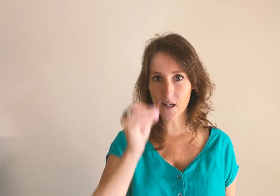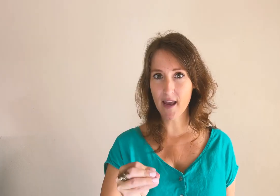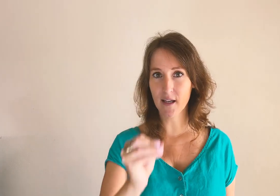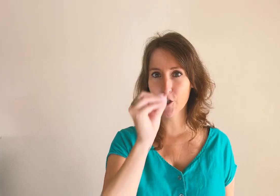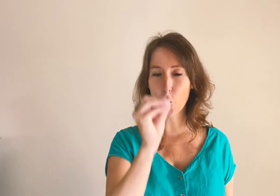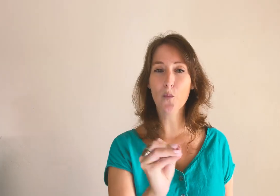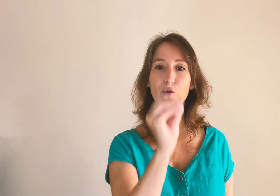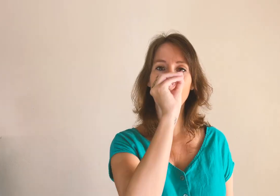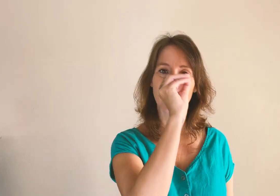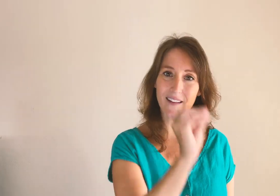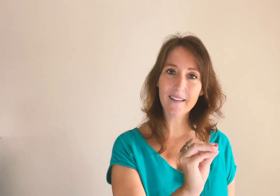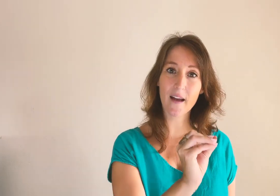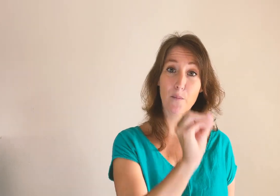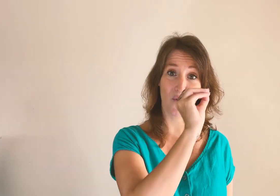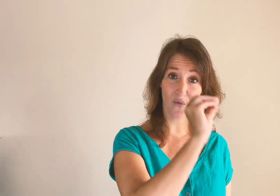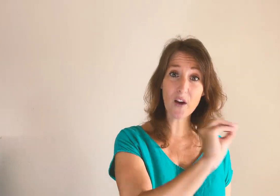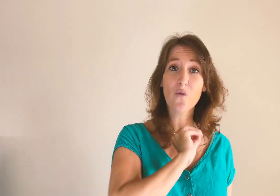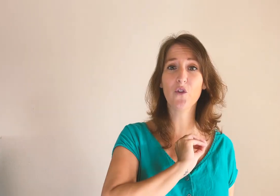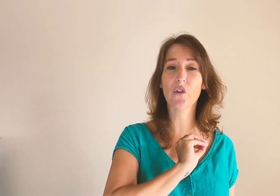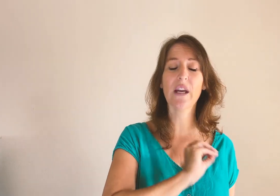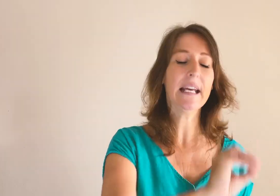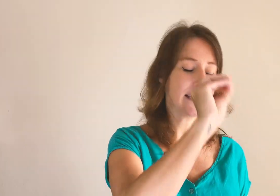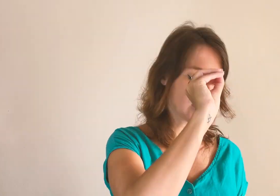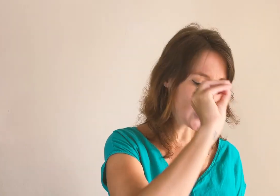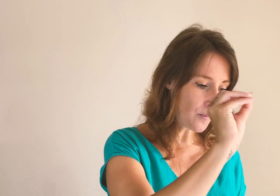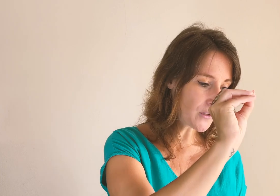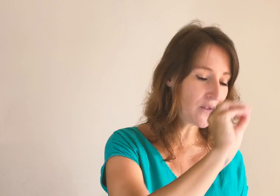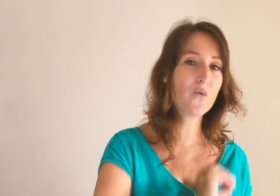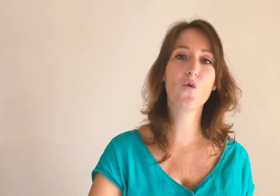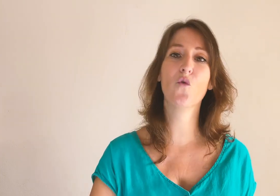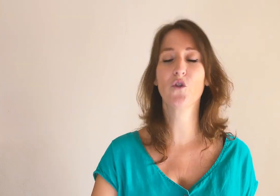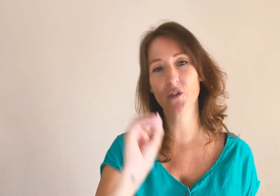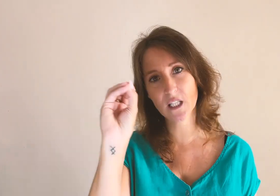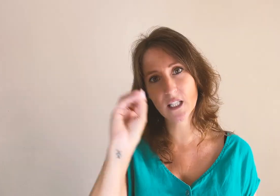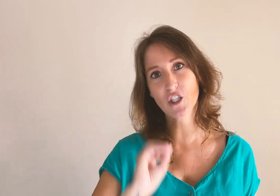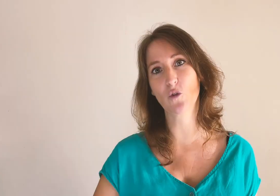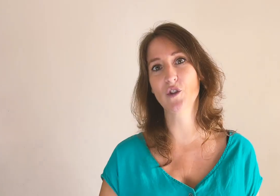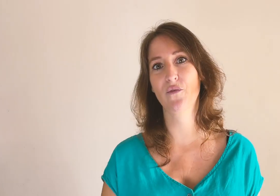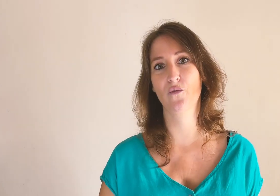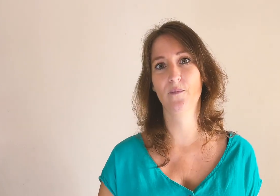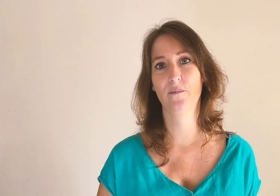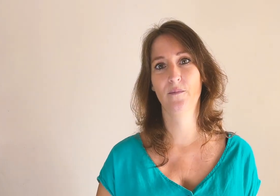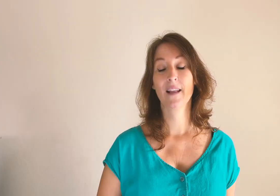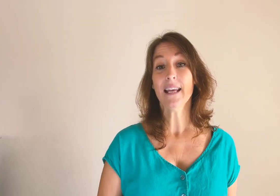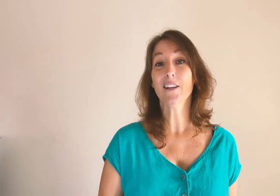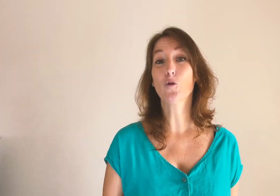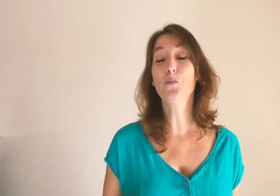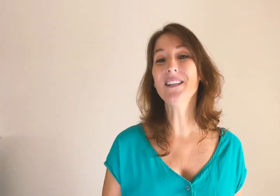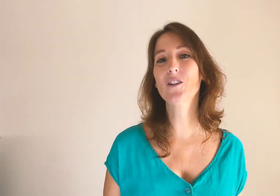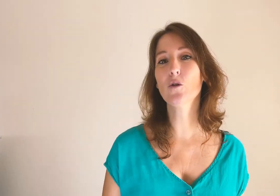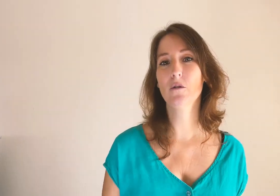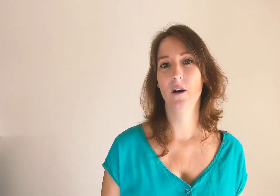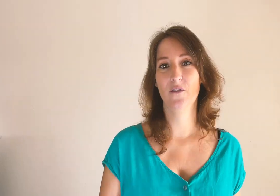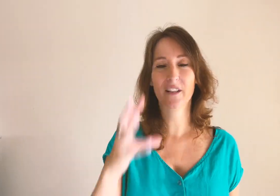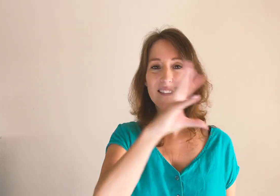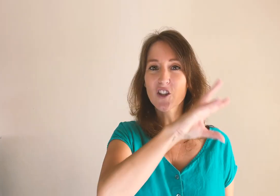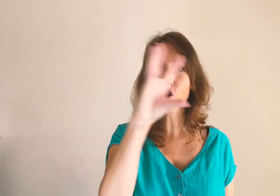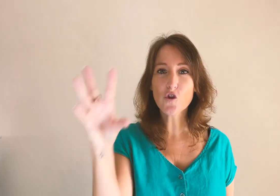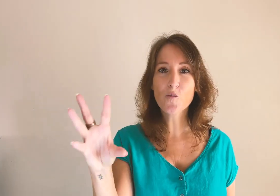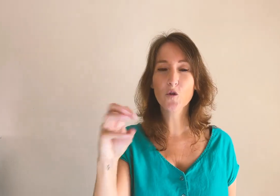claire. Les gens ont besoin de détails pour vous faire confiance. Et c'est seulement s'ils vous font confiance qu'ils achèteront chez vous. Et donc, puisque, avec ces changements